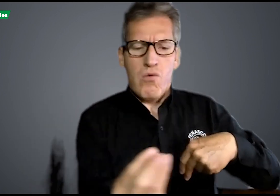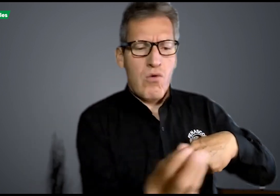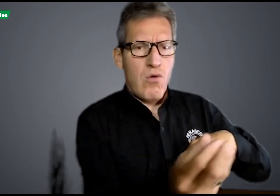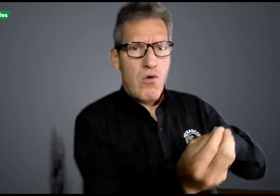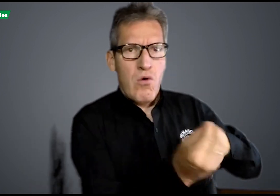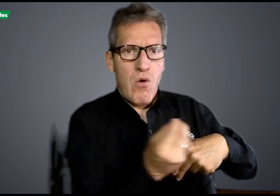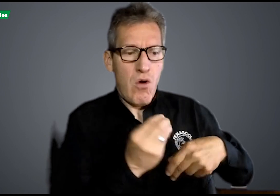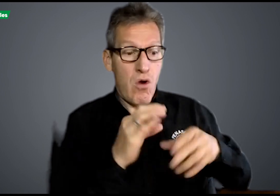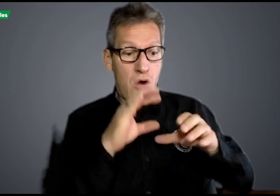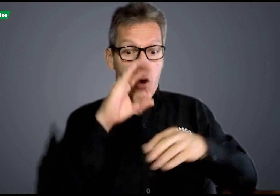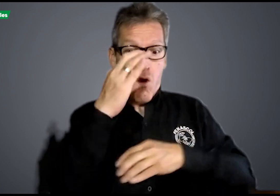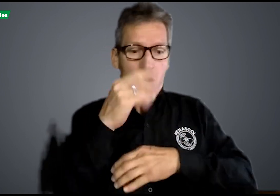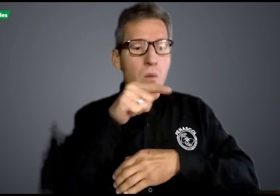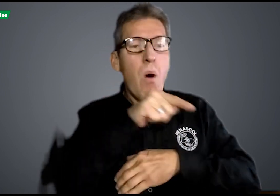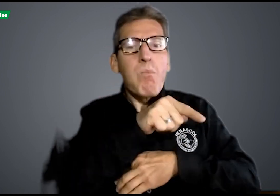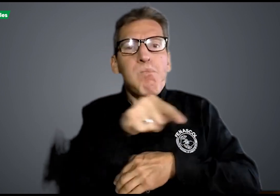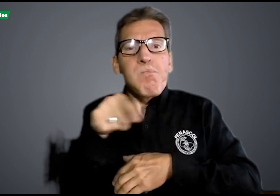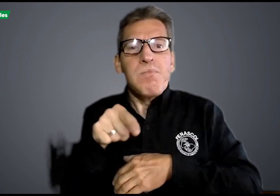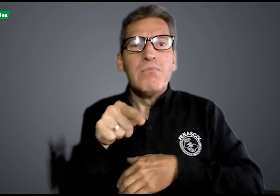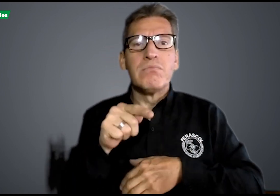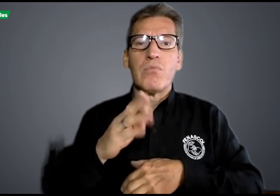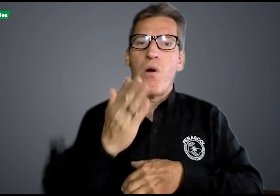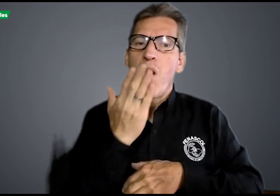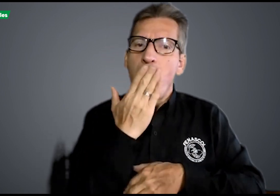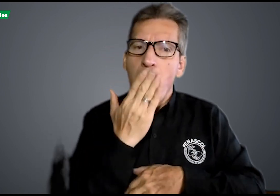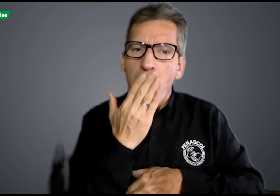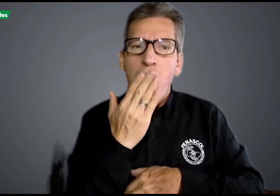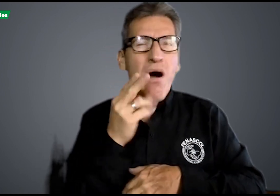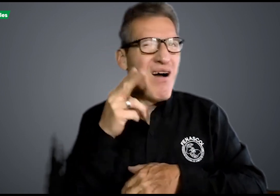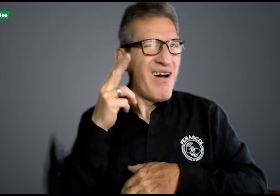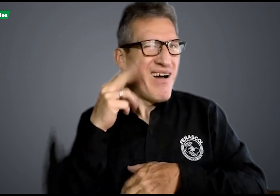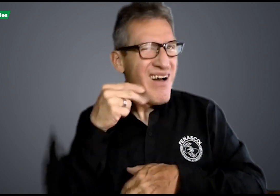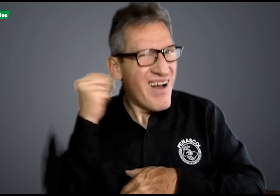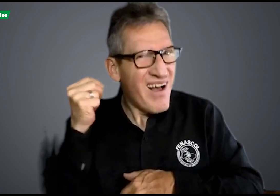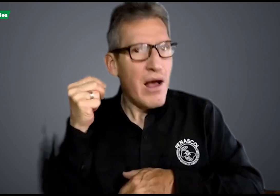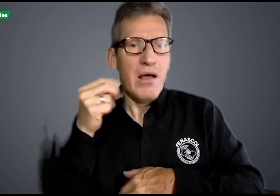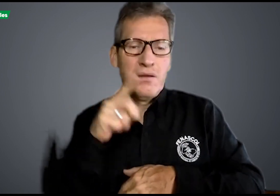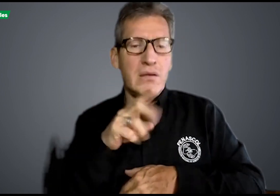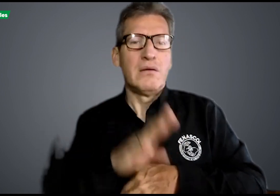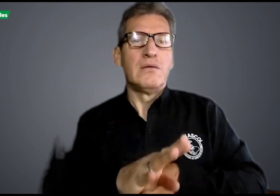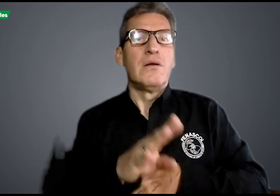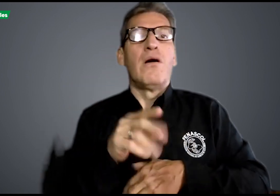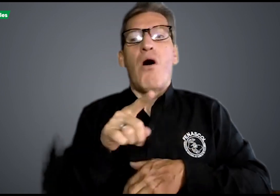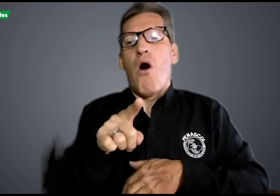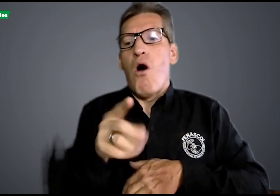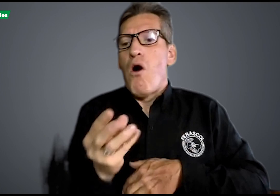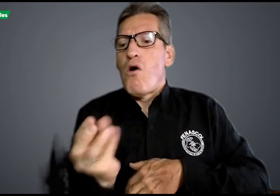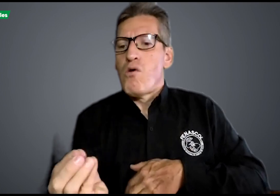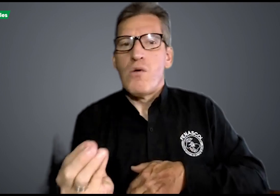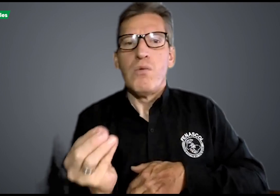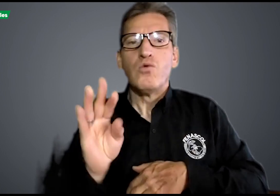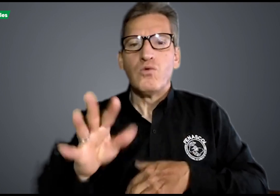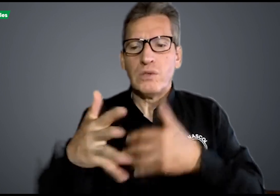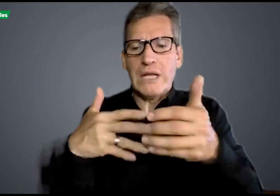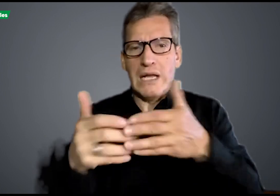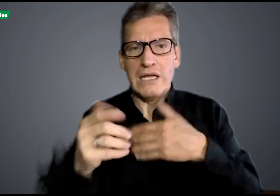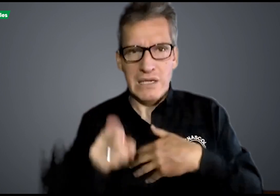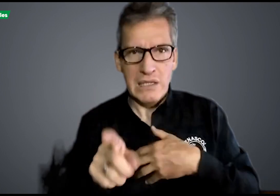Y están los diferentes grupos, como los indígenas, también los grupos